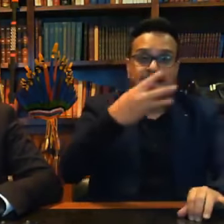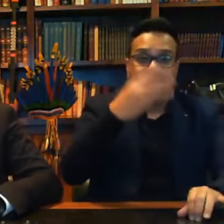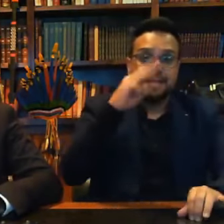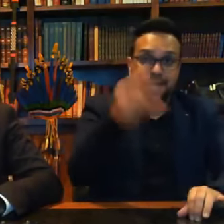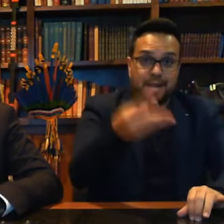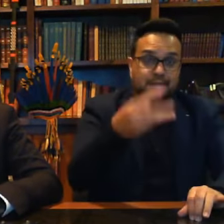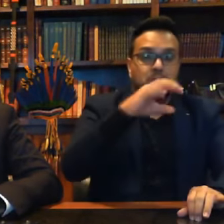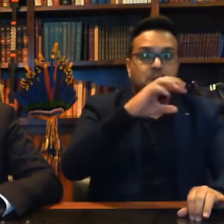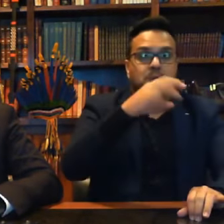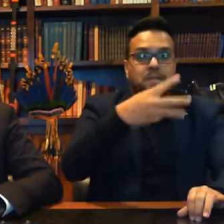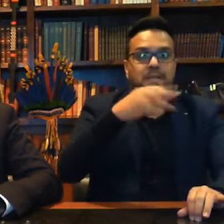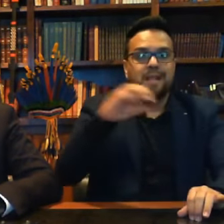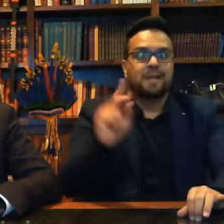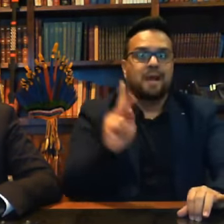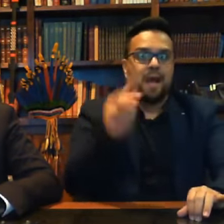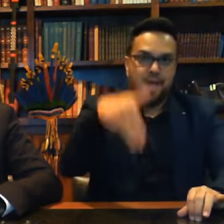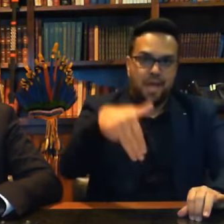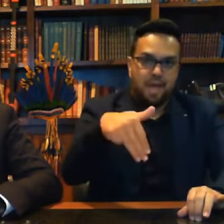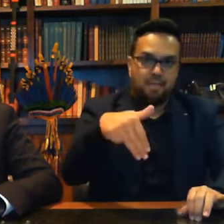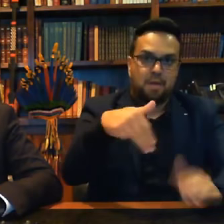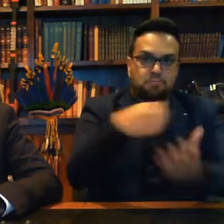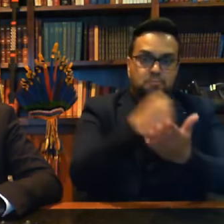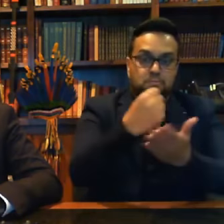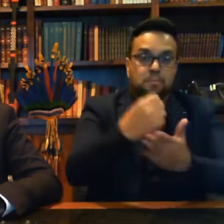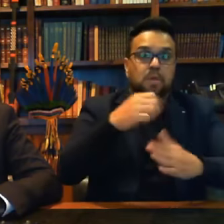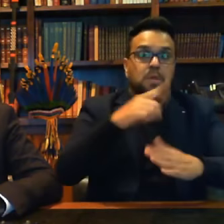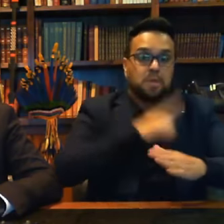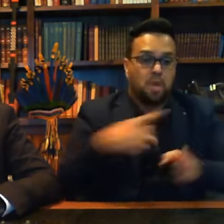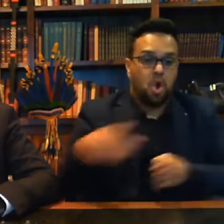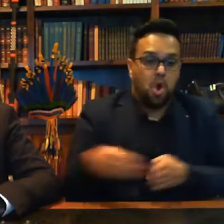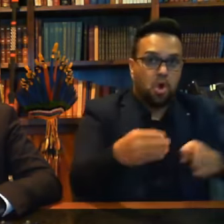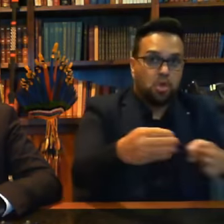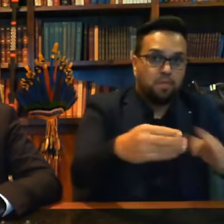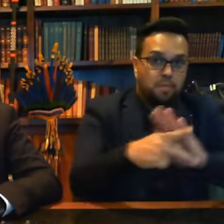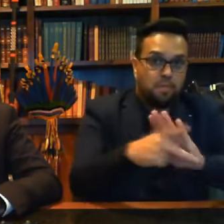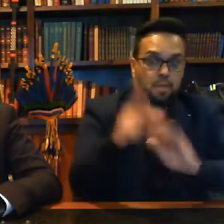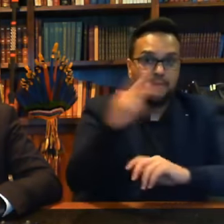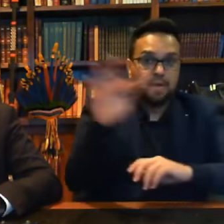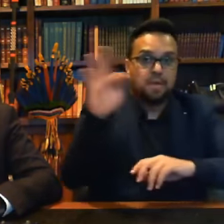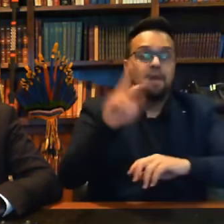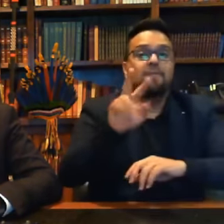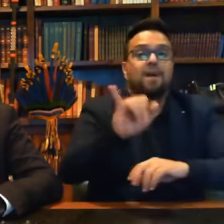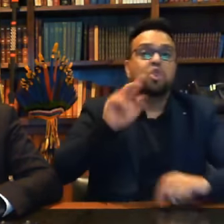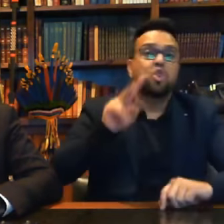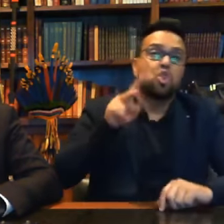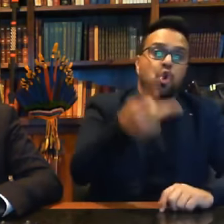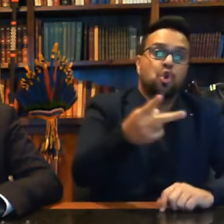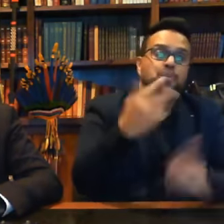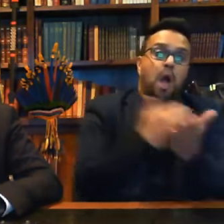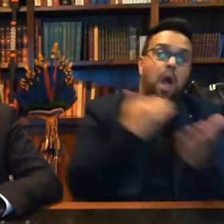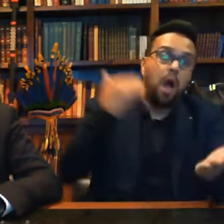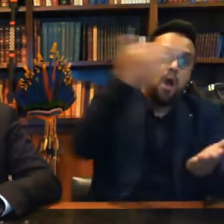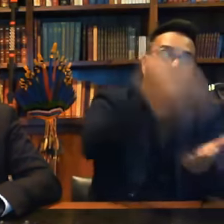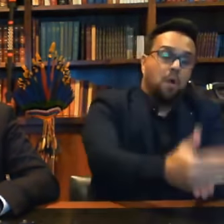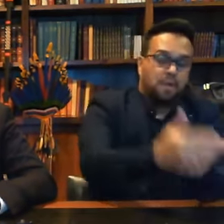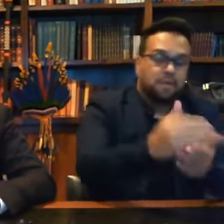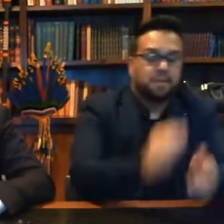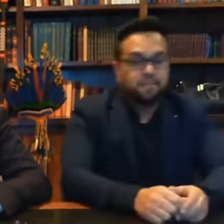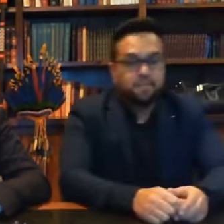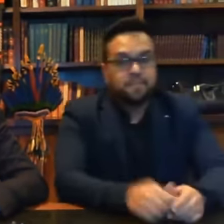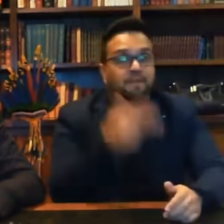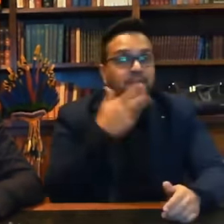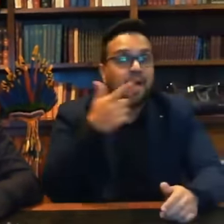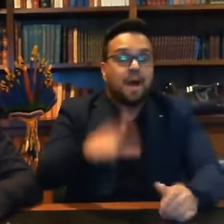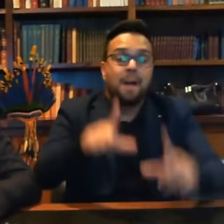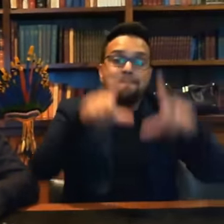Paraná, sendo que aproximadamente 2.000 serão duplicados. Repito, menor